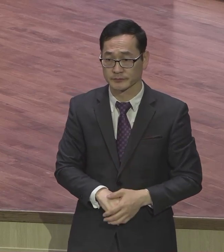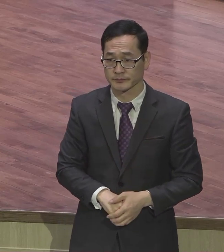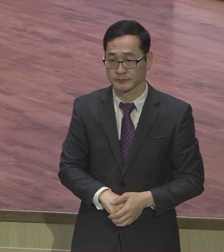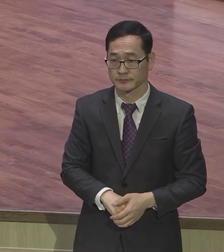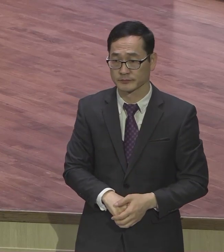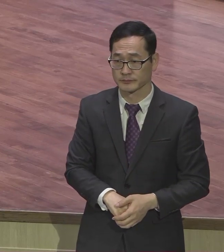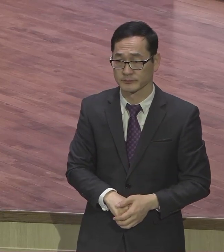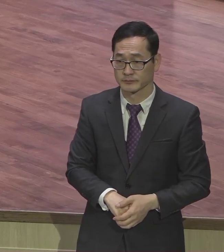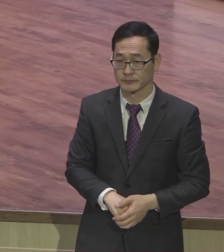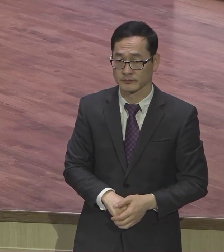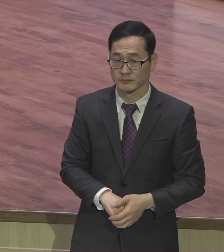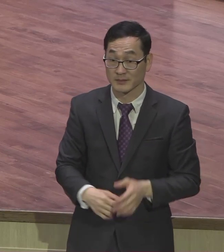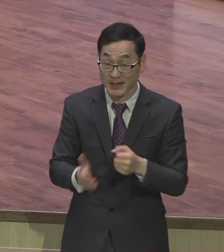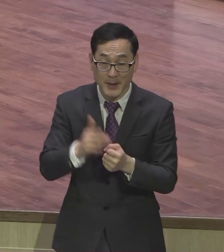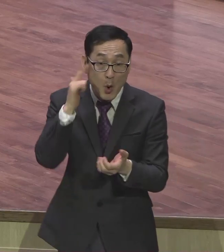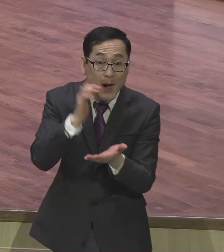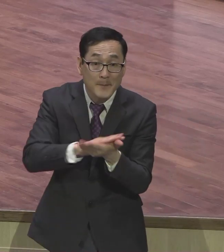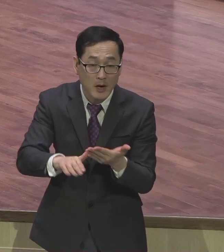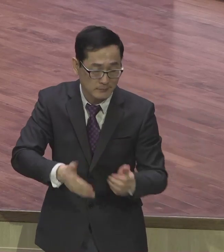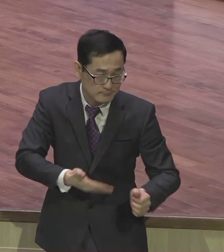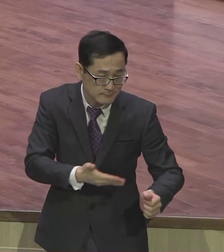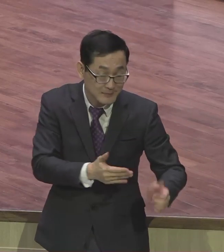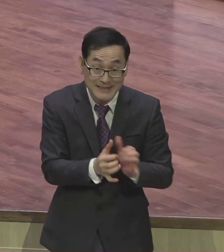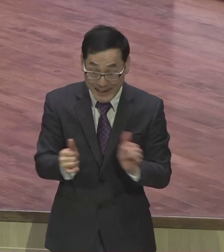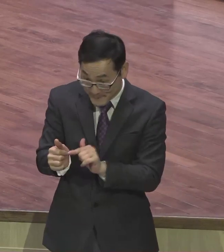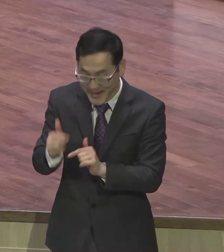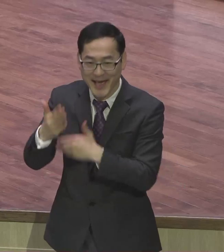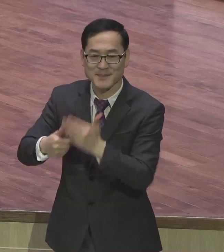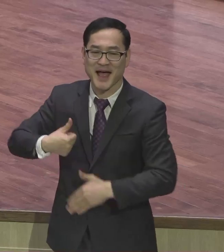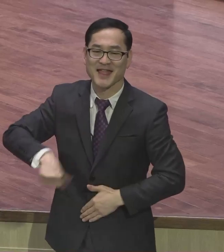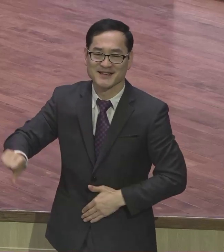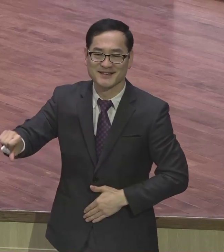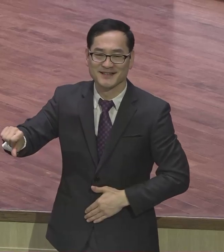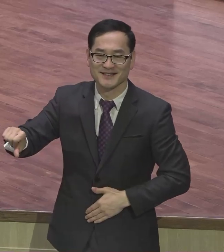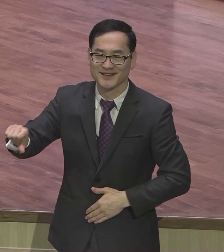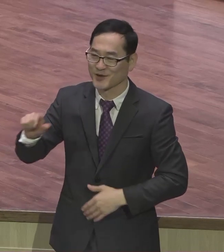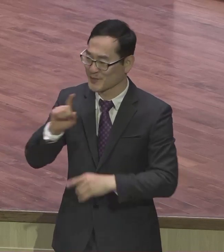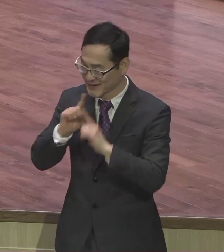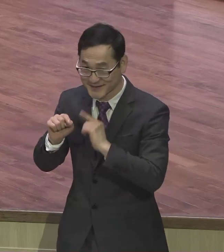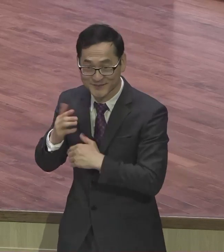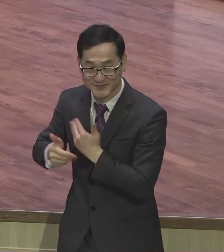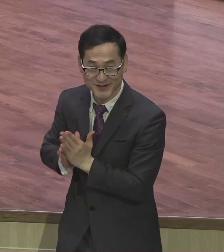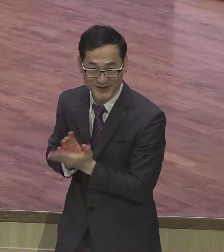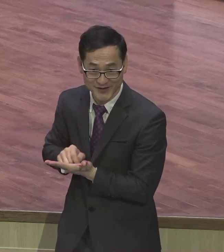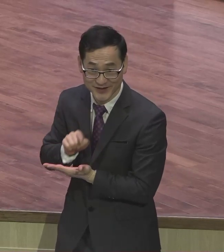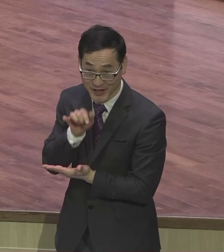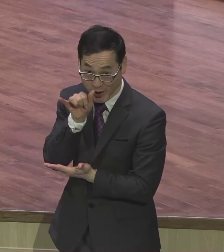합행교 하는 자 하나님 아들이라 서로 원니스 이루는 이런 마음을 이런 의식을 가야 돼